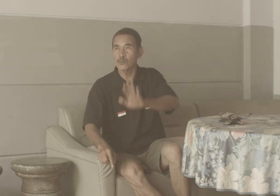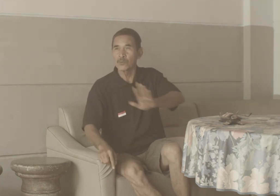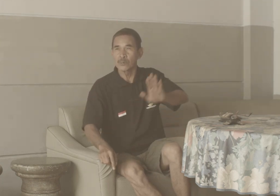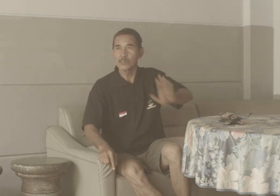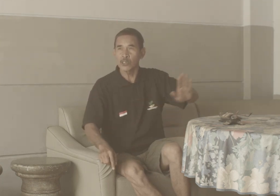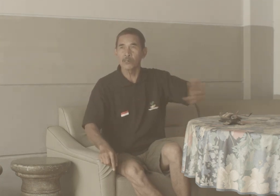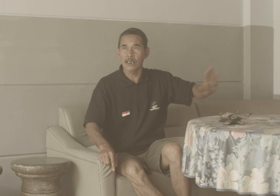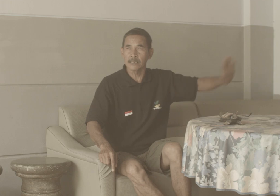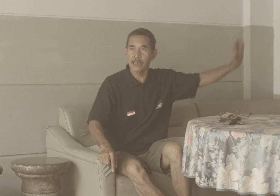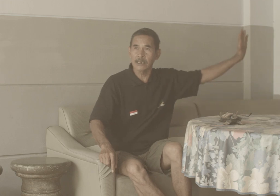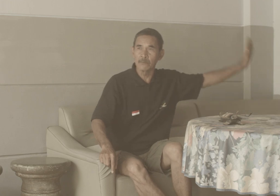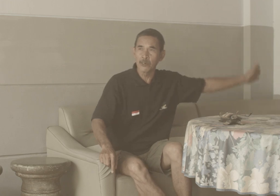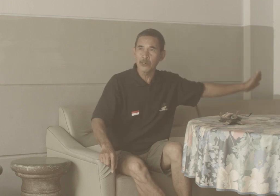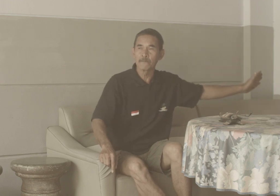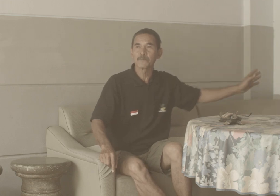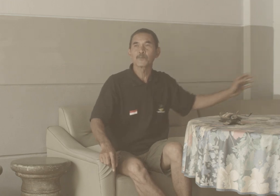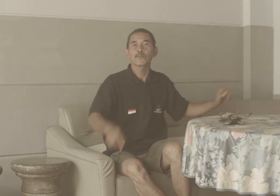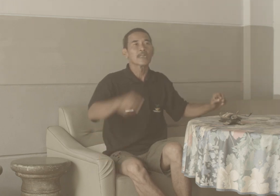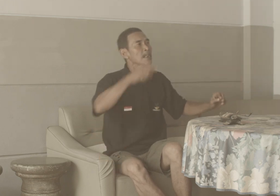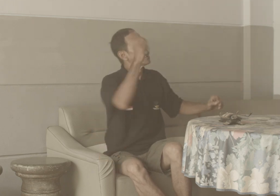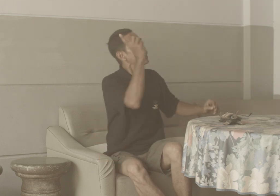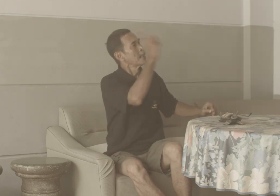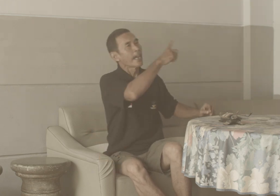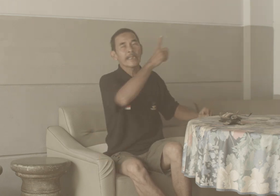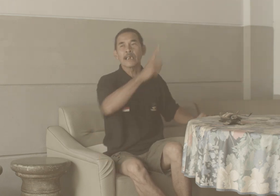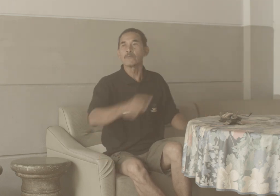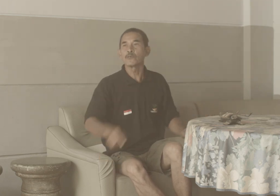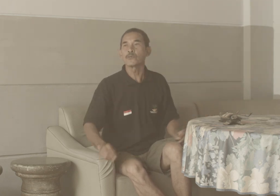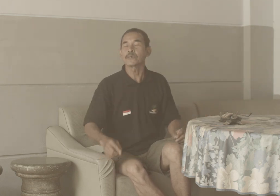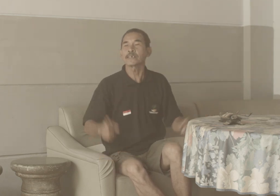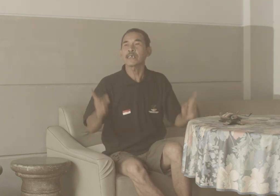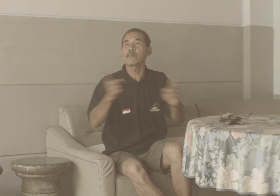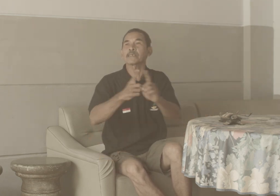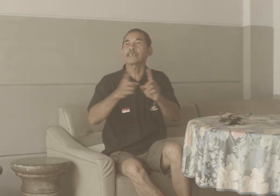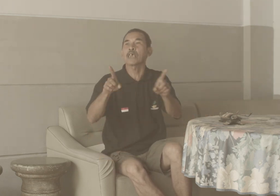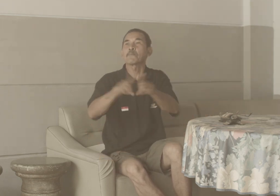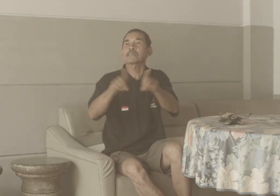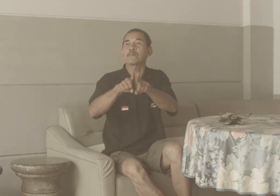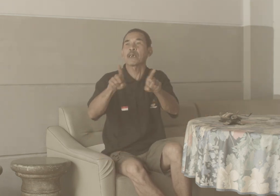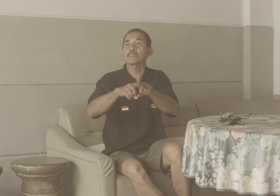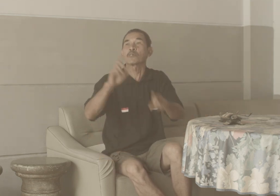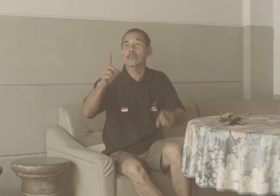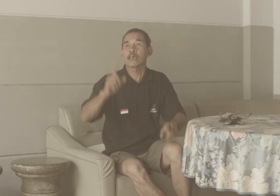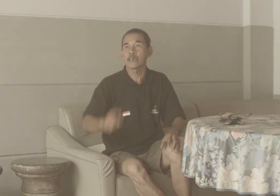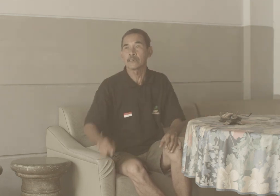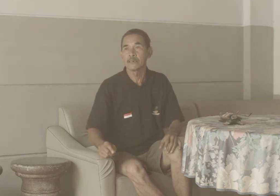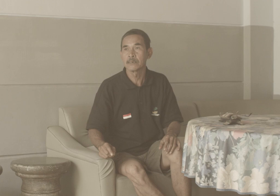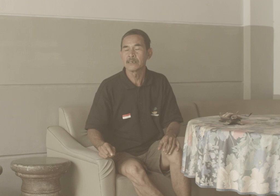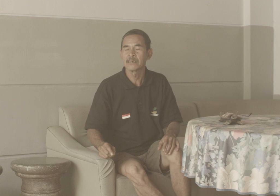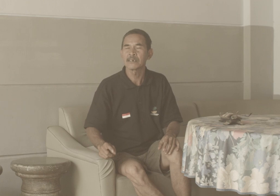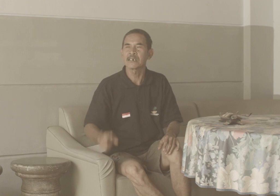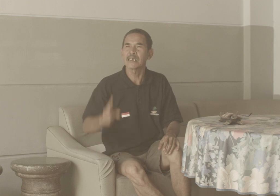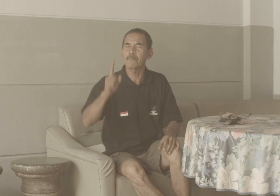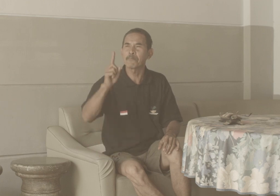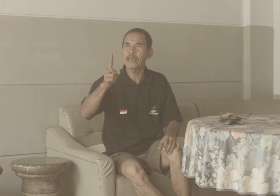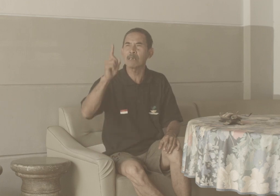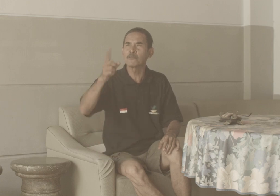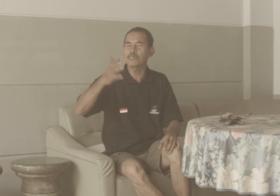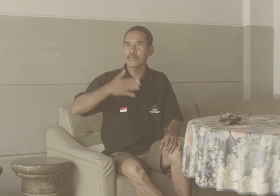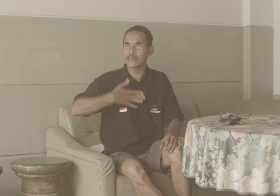Saudara yang ke timur Hai kamu Kita masih sama-sama Saudara Kenapa kamu Saya